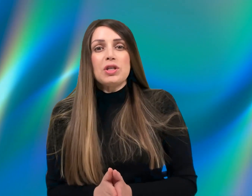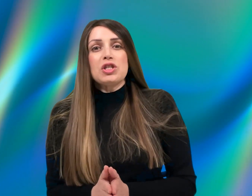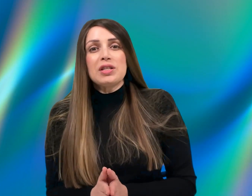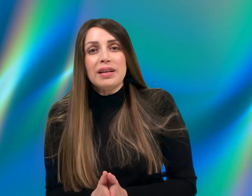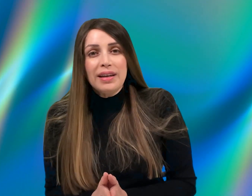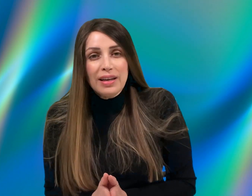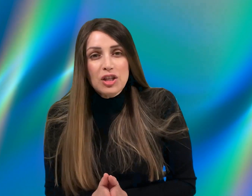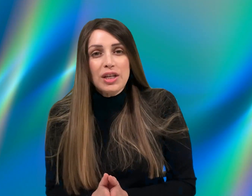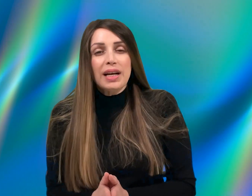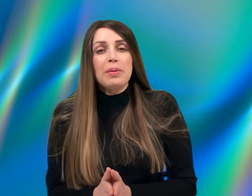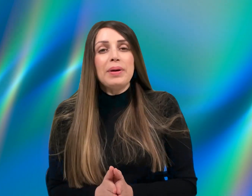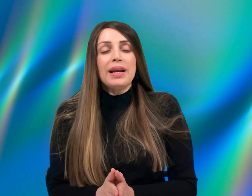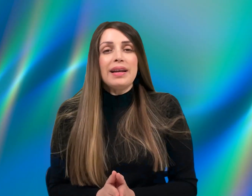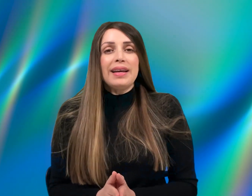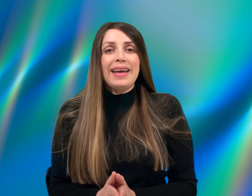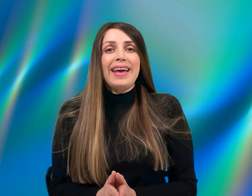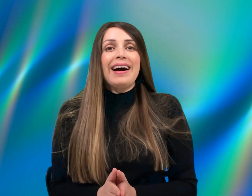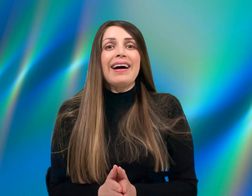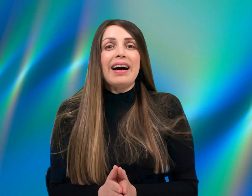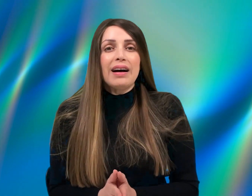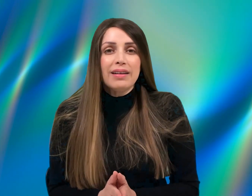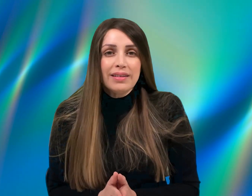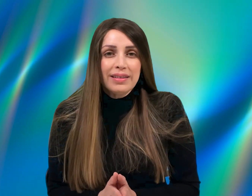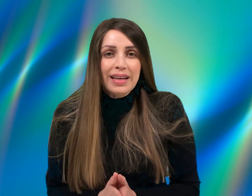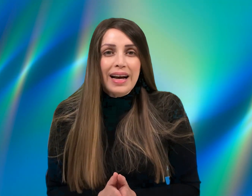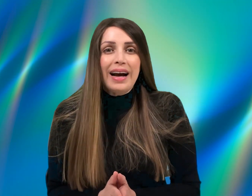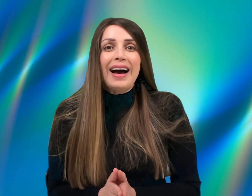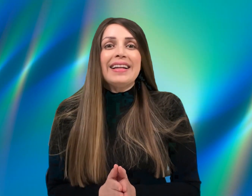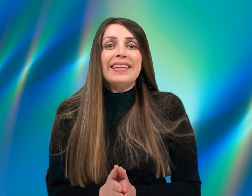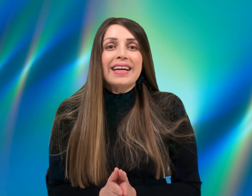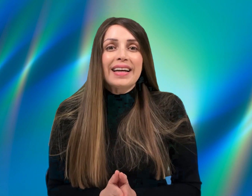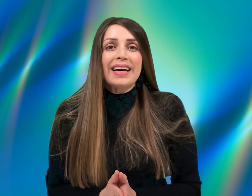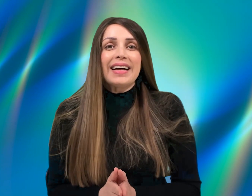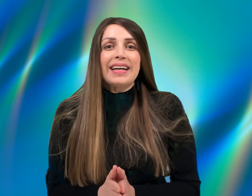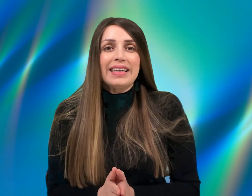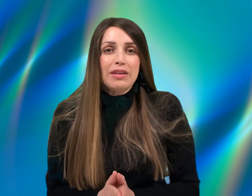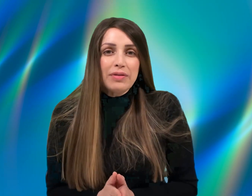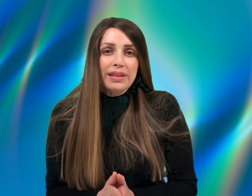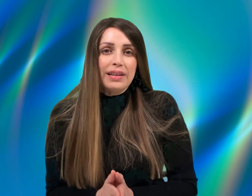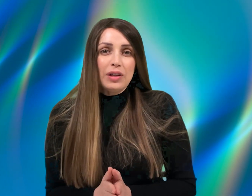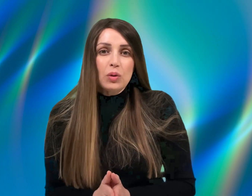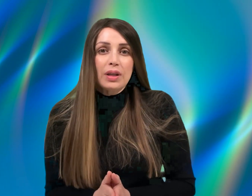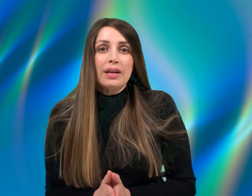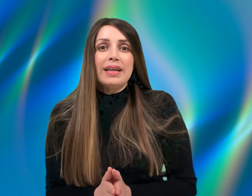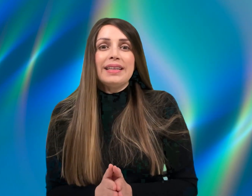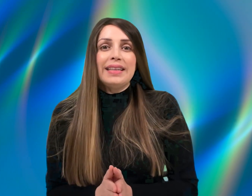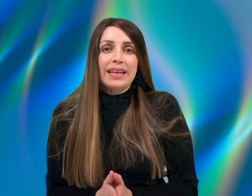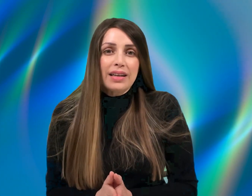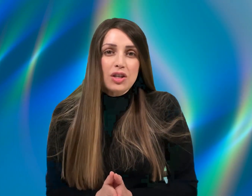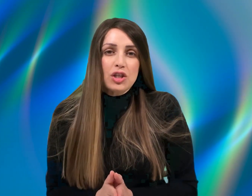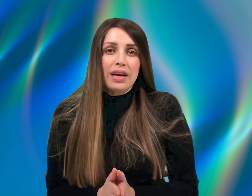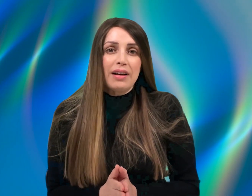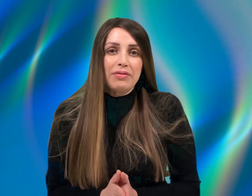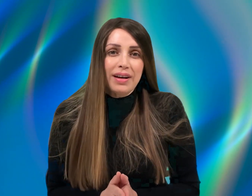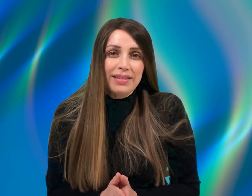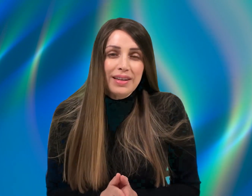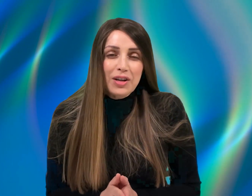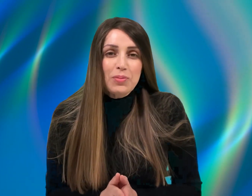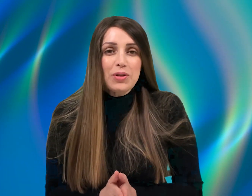ישתנה, שיקבל הערה, הדרך חייבת להיות דרך של אהבה. כמו